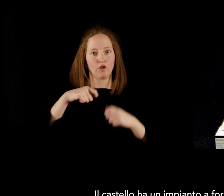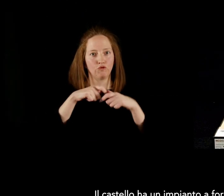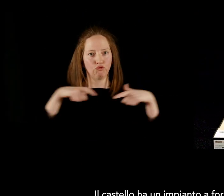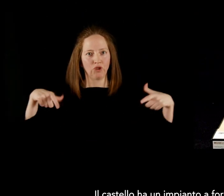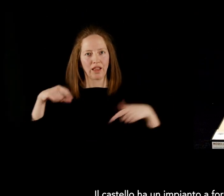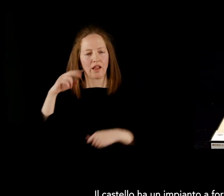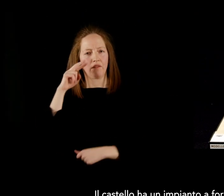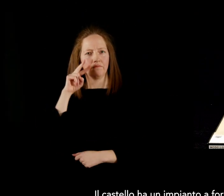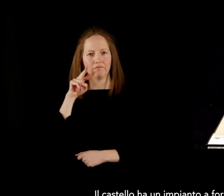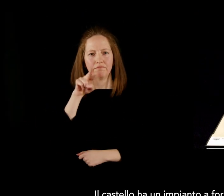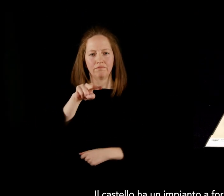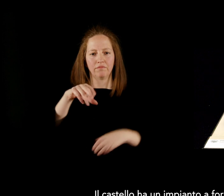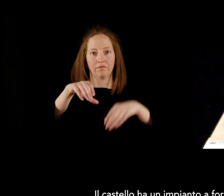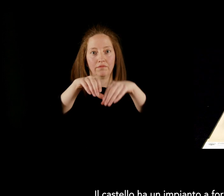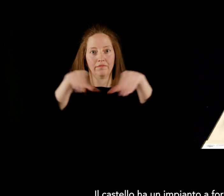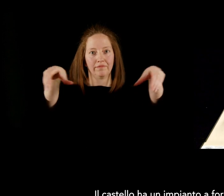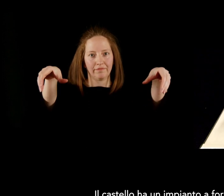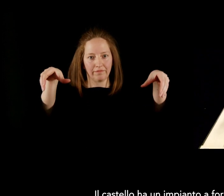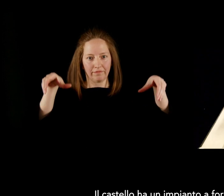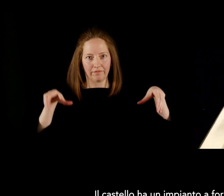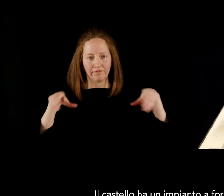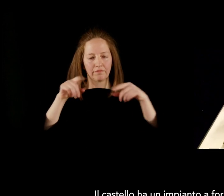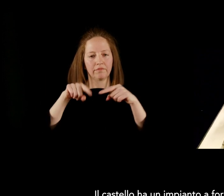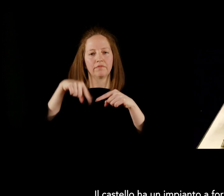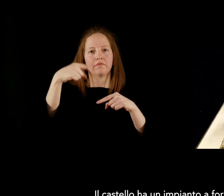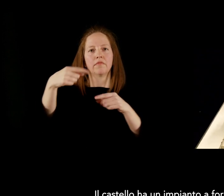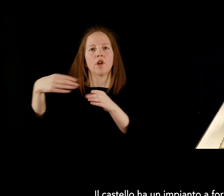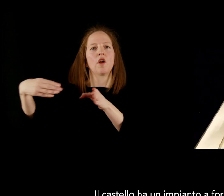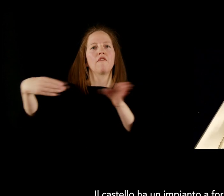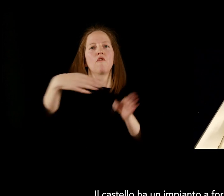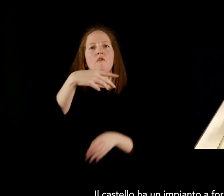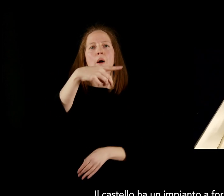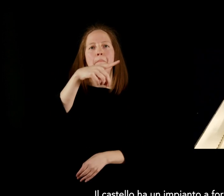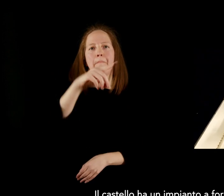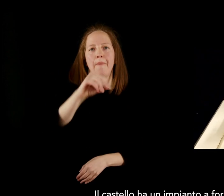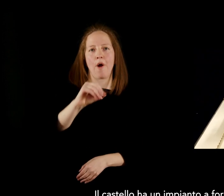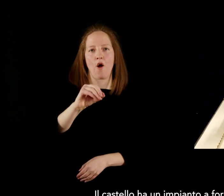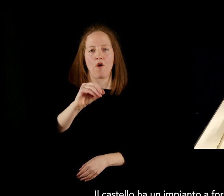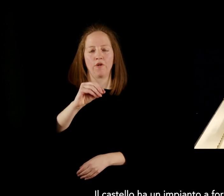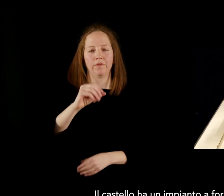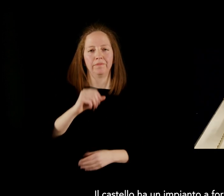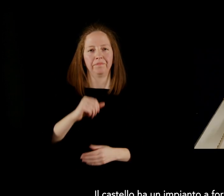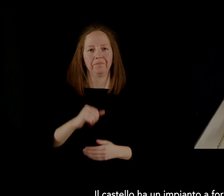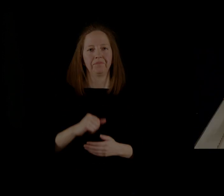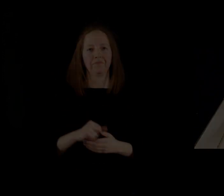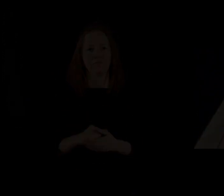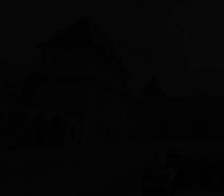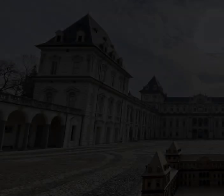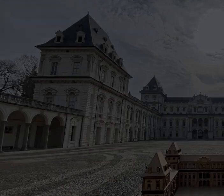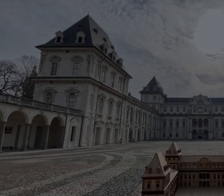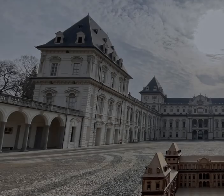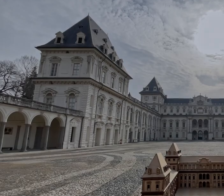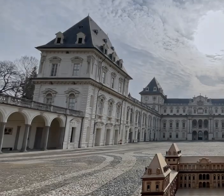Il castello ha un impianto a forma di ferro di cavallo, da cui emergono quattro torri con tetto a padiglione.